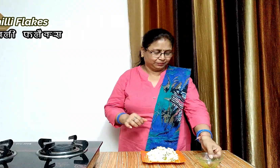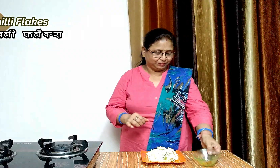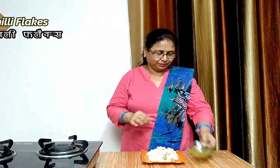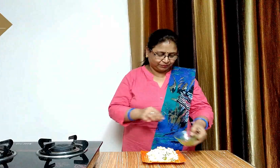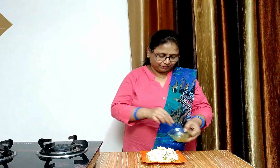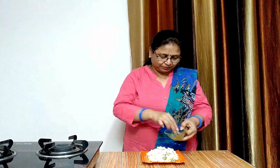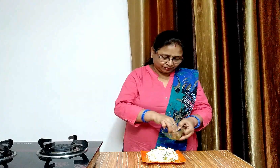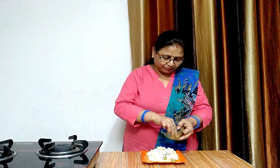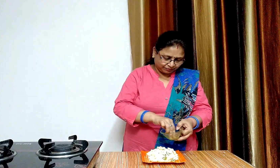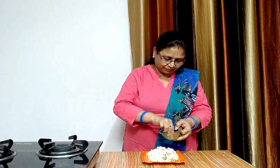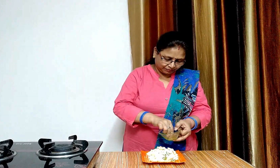लेंगे